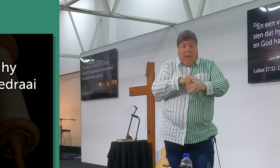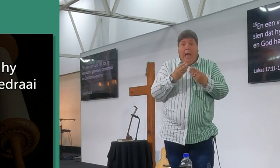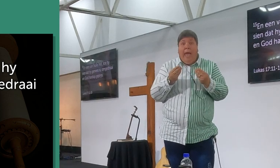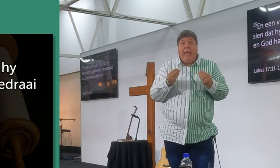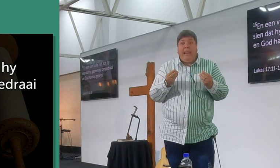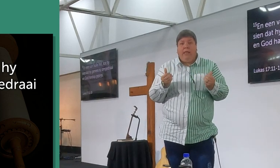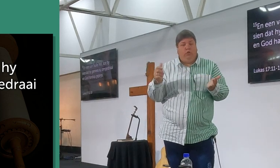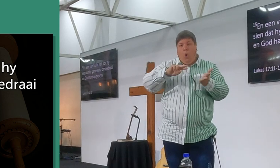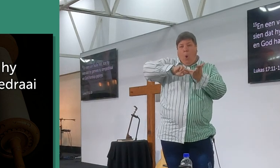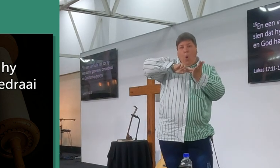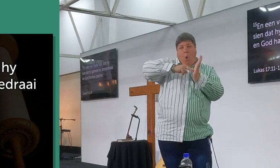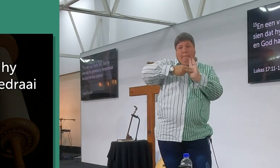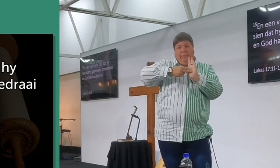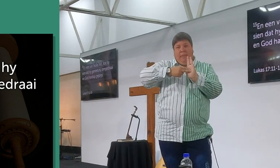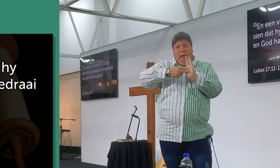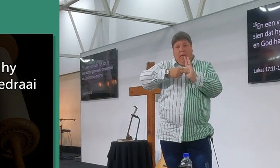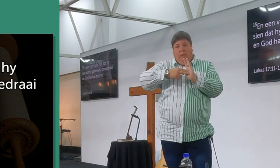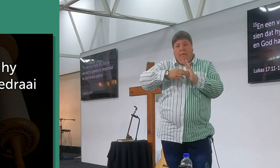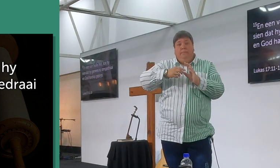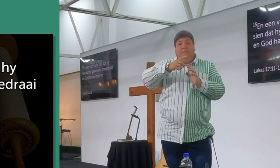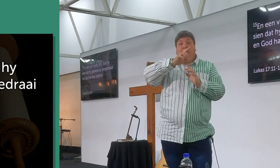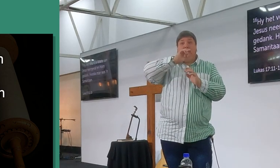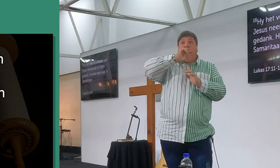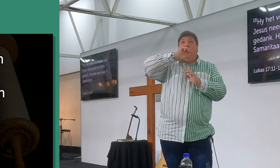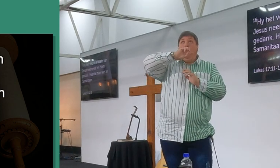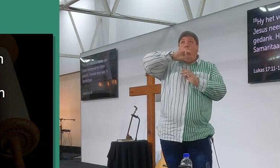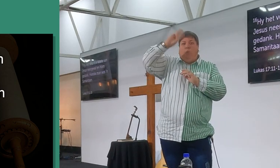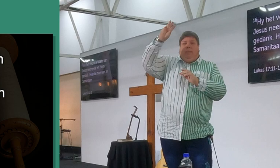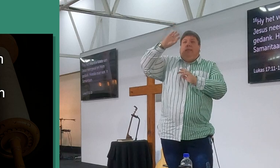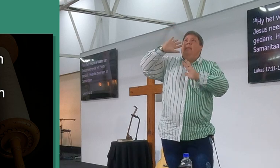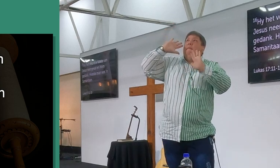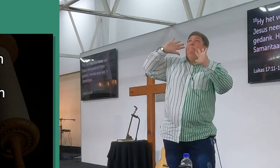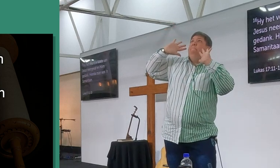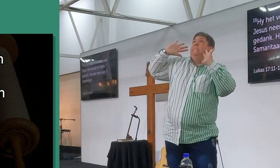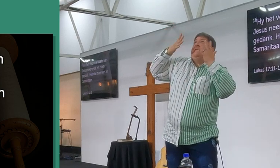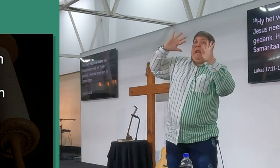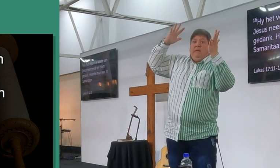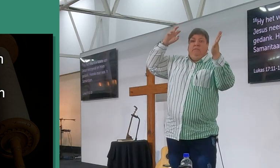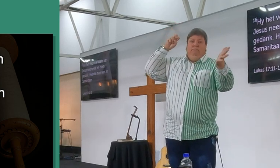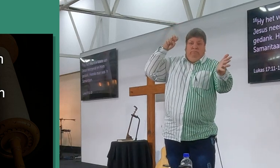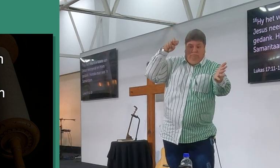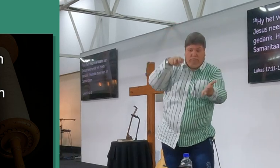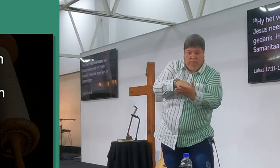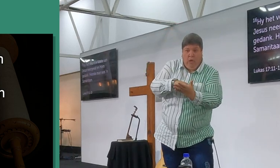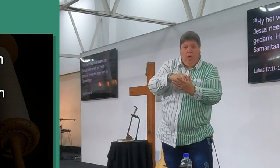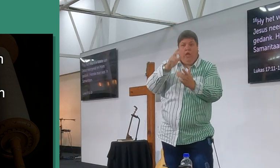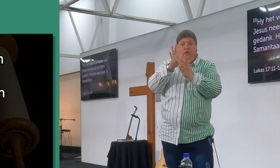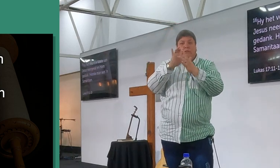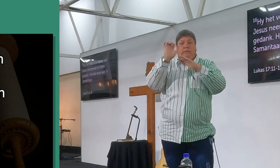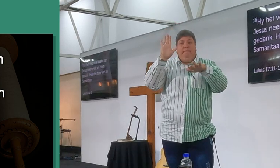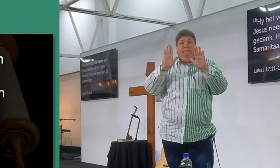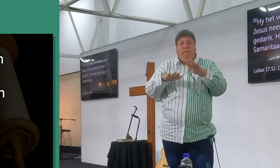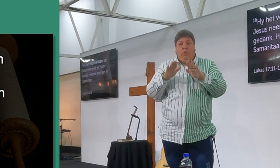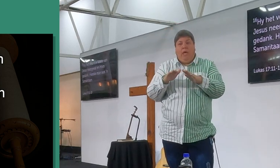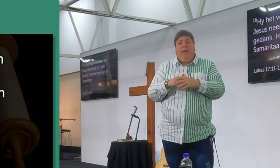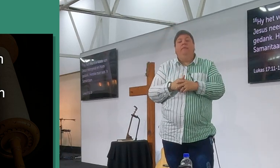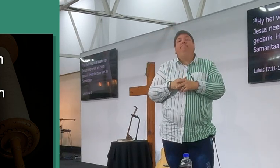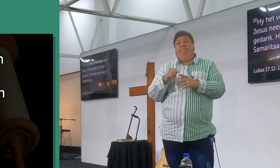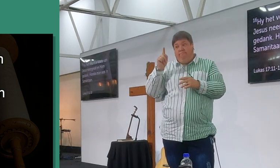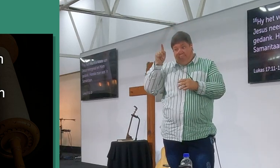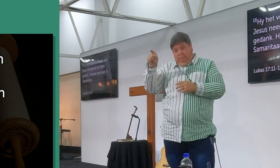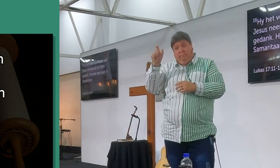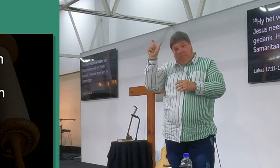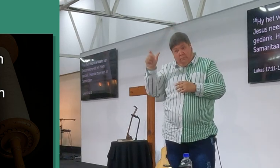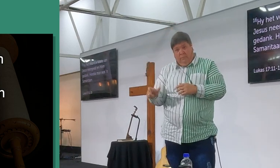is, omgedraai, en God hardop geprys, hy het voor die voete van Jesus neergeval, en om, ge,